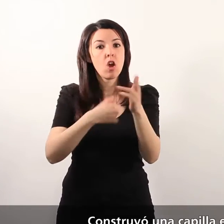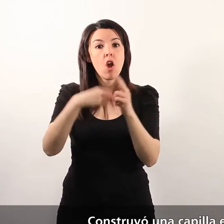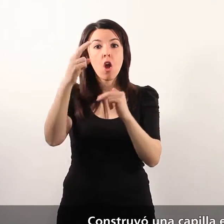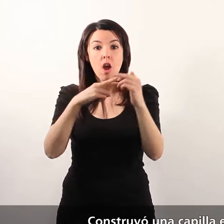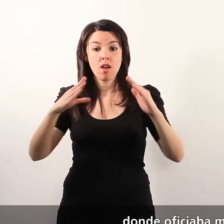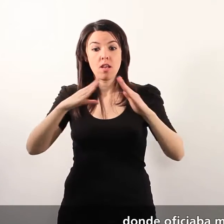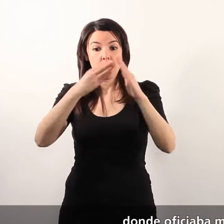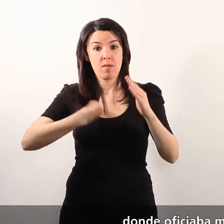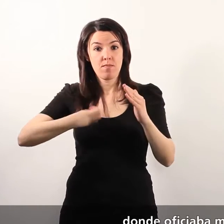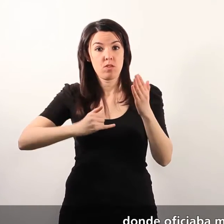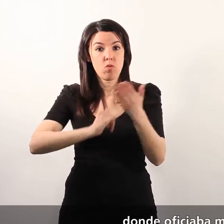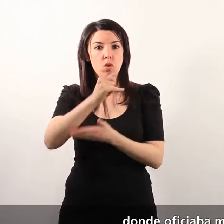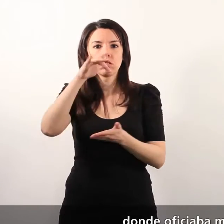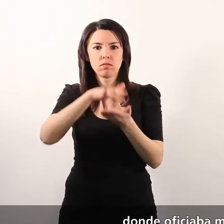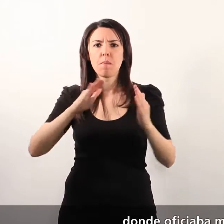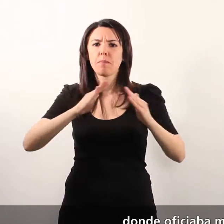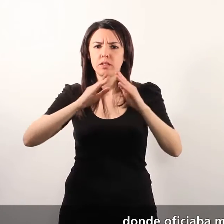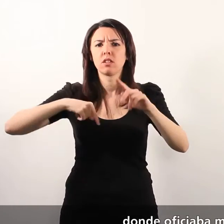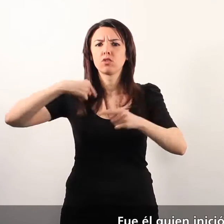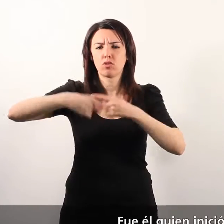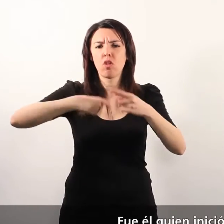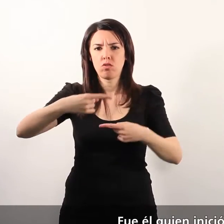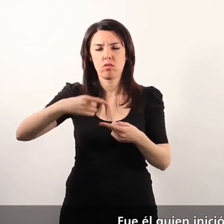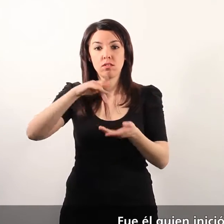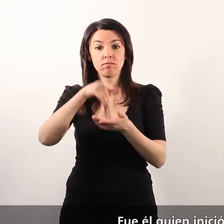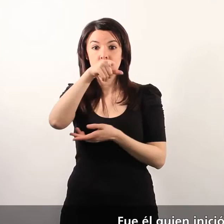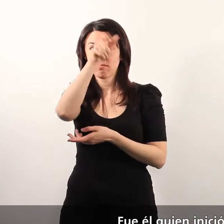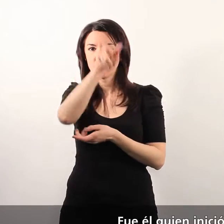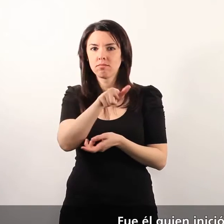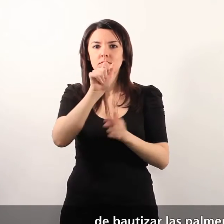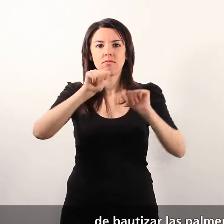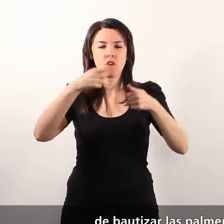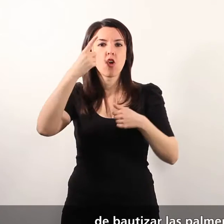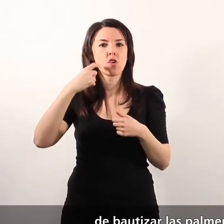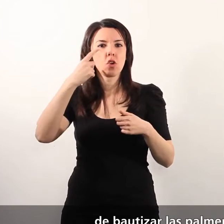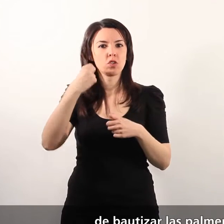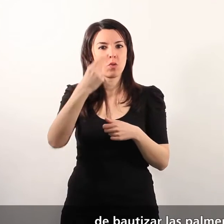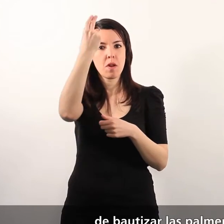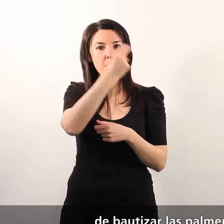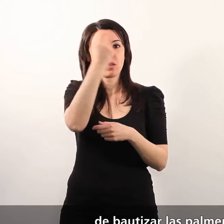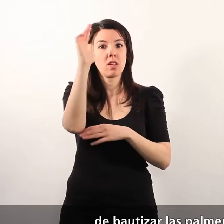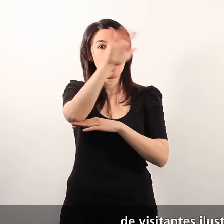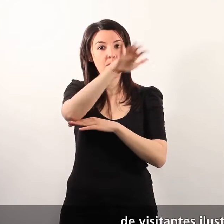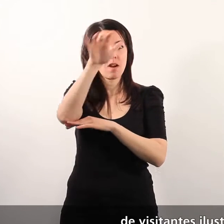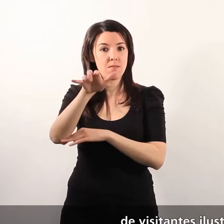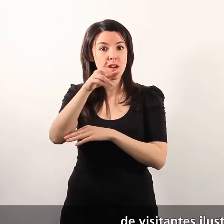el mismo huerto donde oficiaba misas a diario. Fue él quien inició la costumbre de bautizar las palmeras con el nombre de visitantes